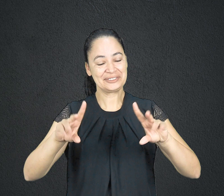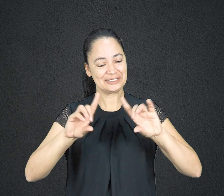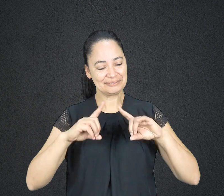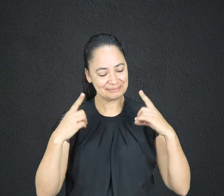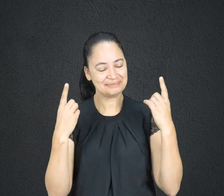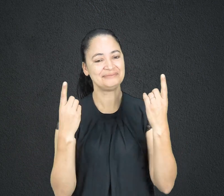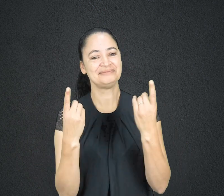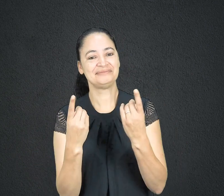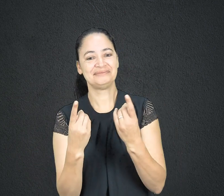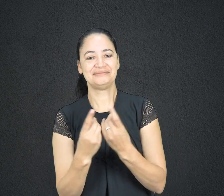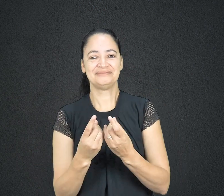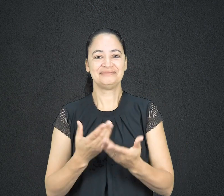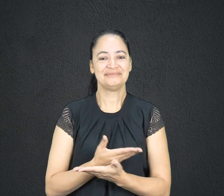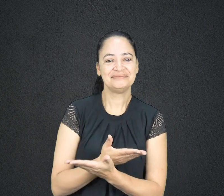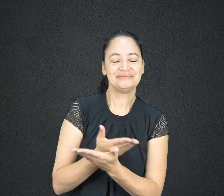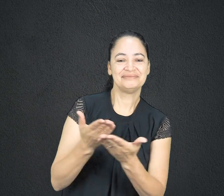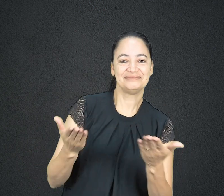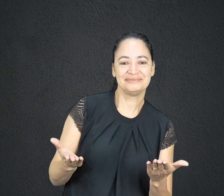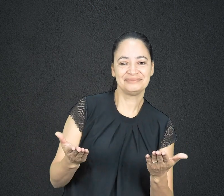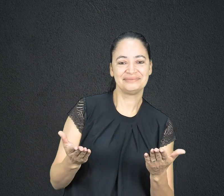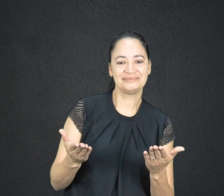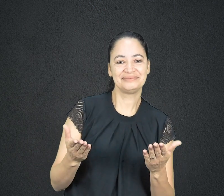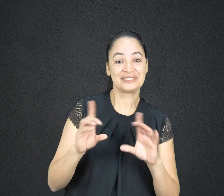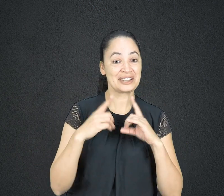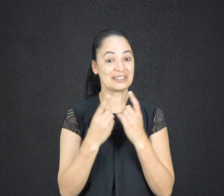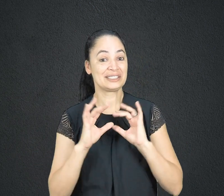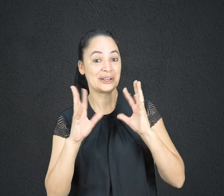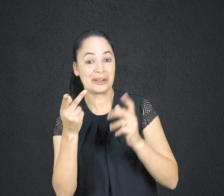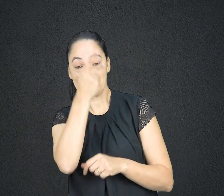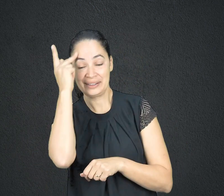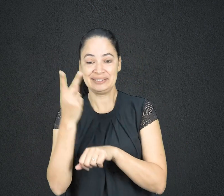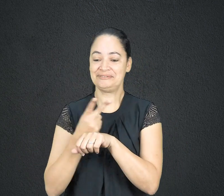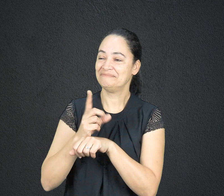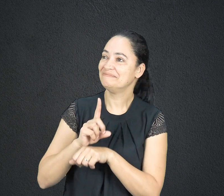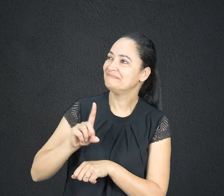os que buscam a Deus. Acesse transmundial.org.br